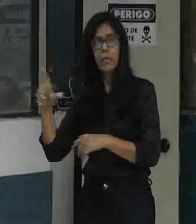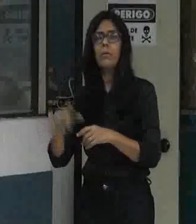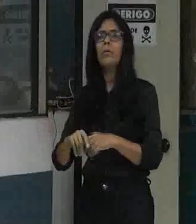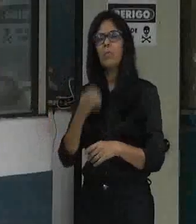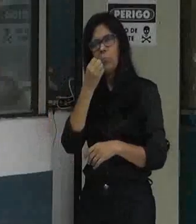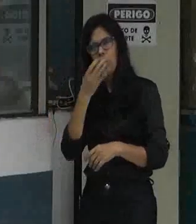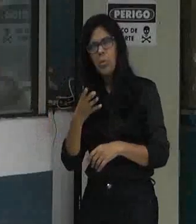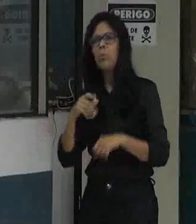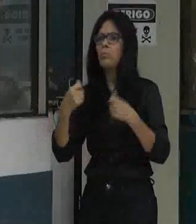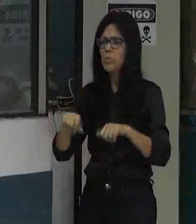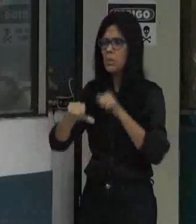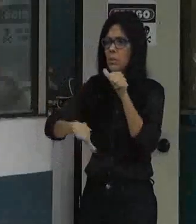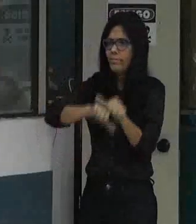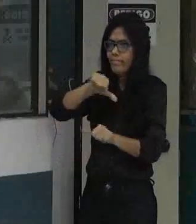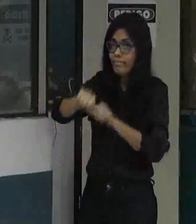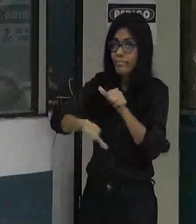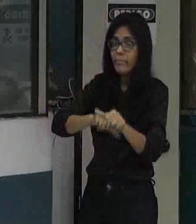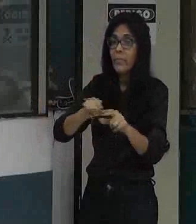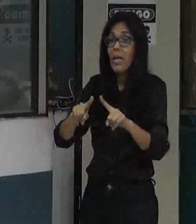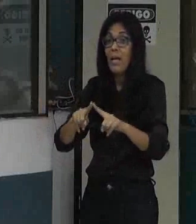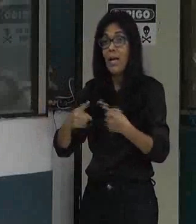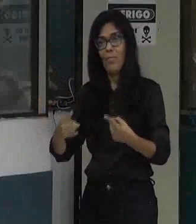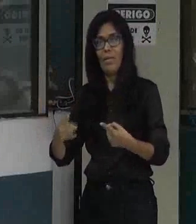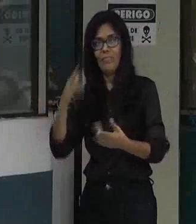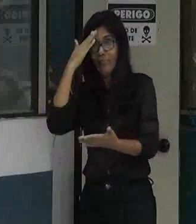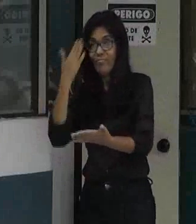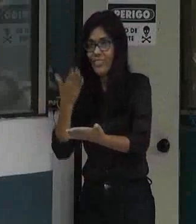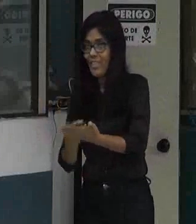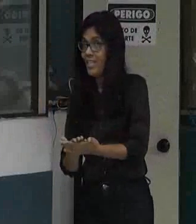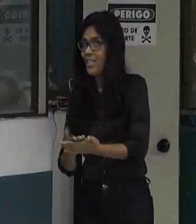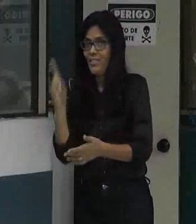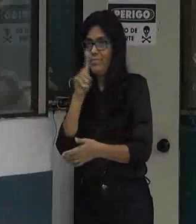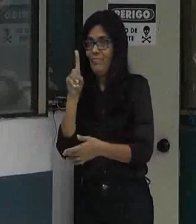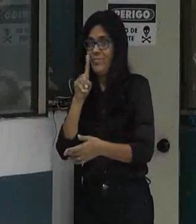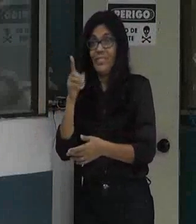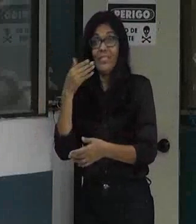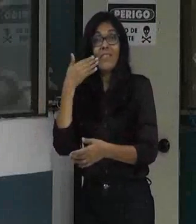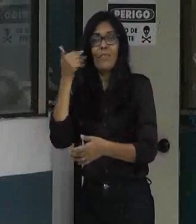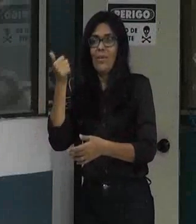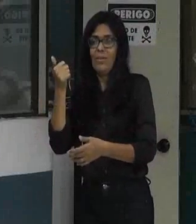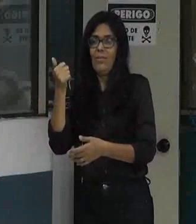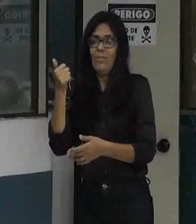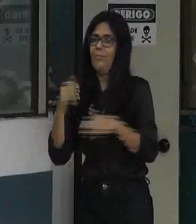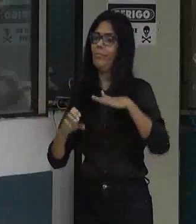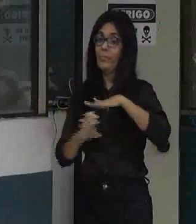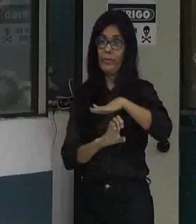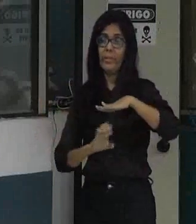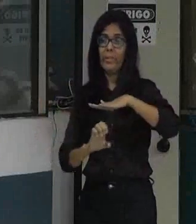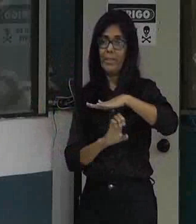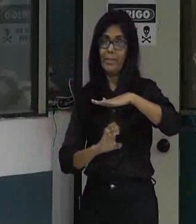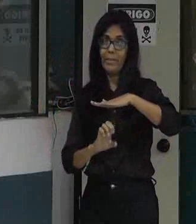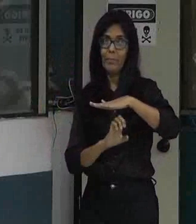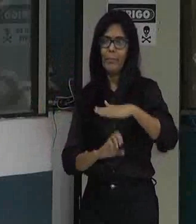tem que modificar infelizmente eu já disse eu não acredito que as coisas vão ser para melhor com essas empresas que